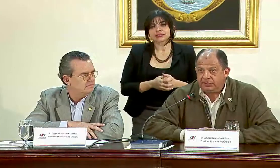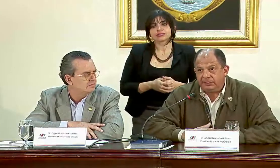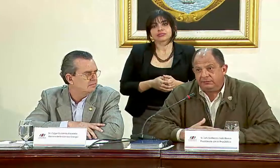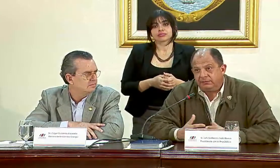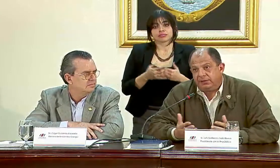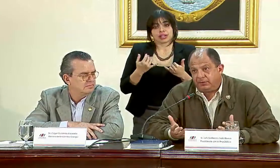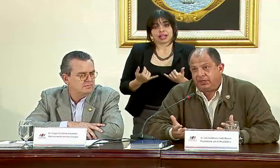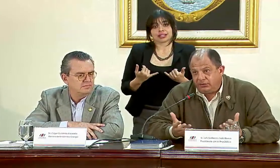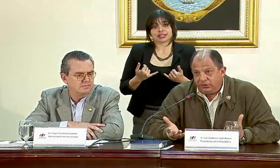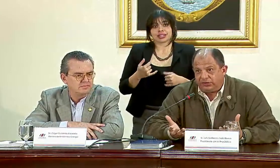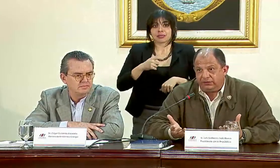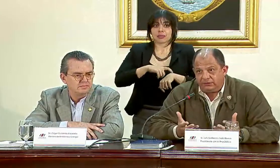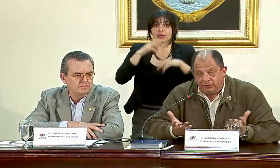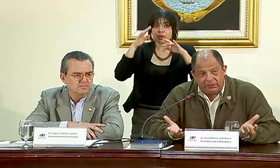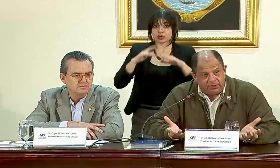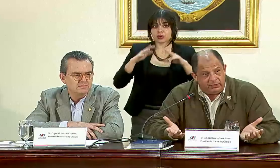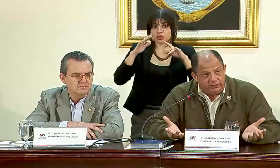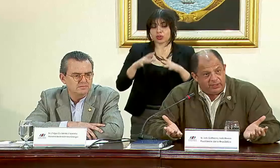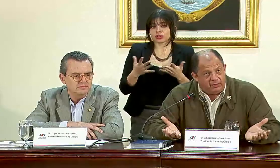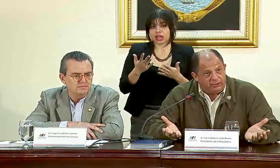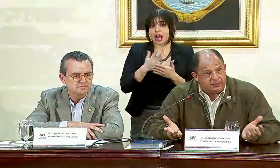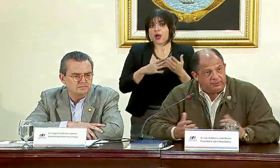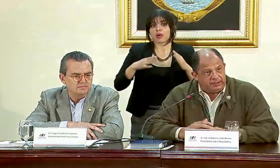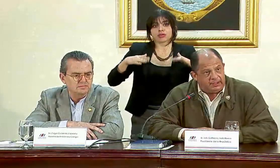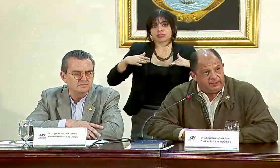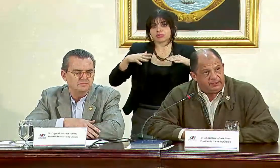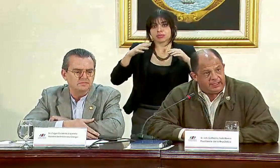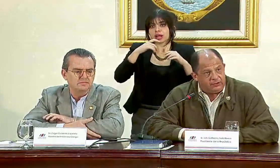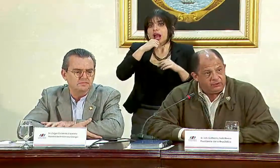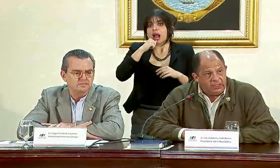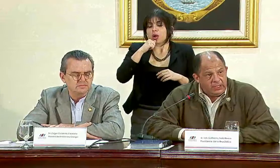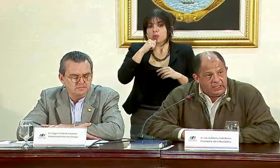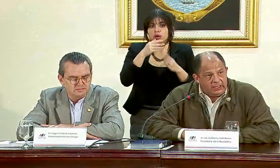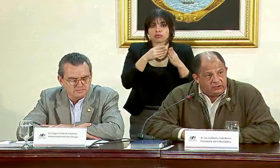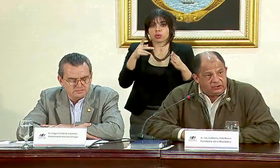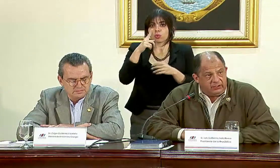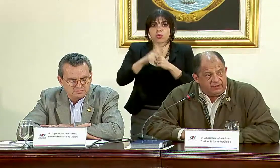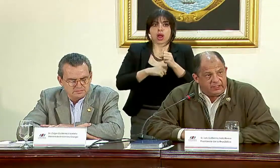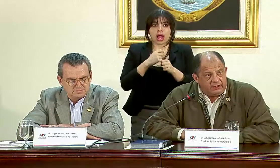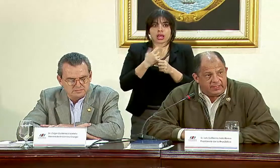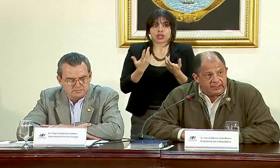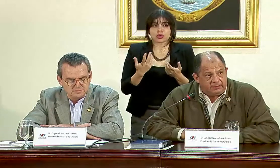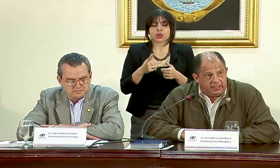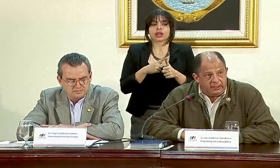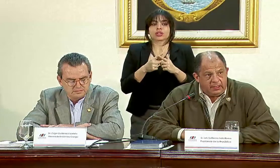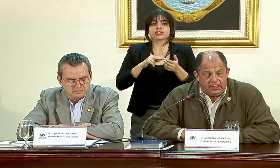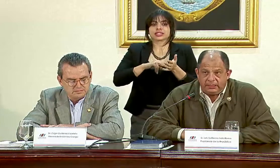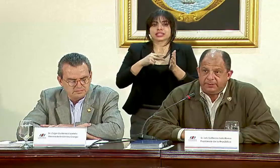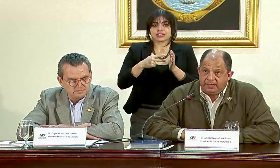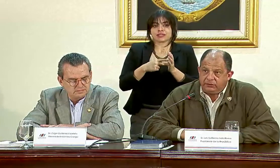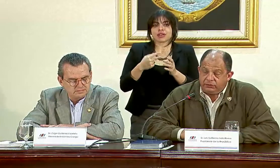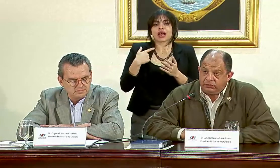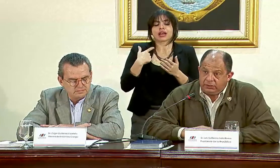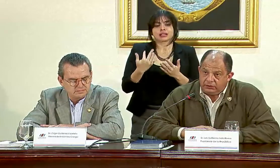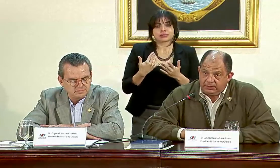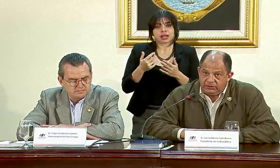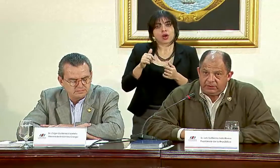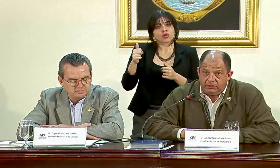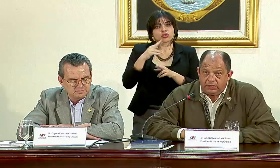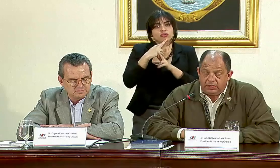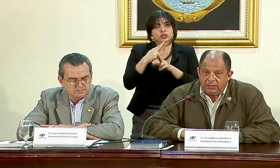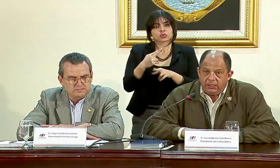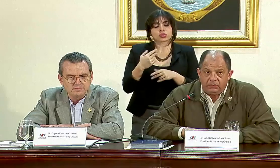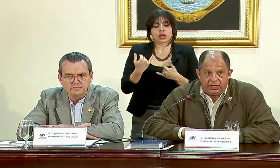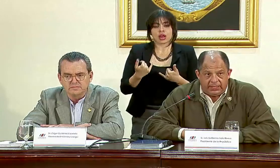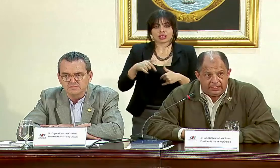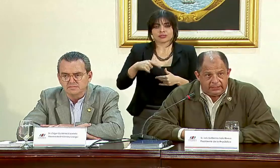estamos en época lluviosa, aunque no haya habido agua durante prácticamente el año, y eso significa que habrá que también esperar esos resultados. Estamos